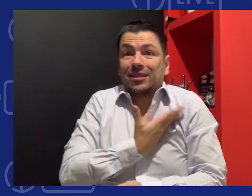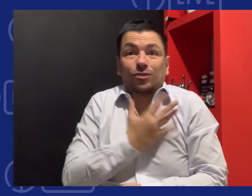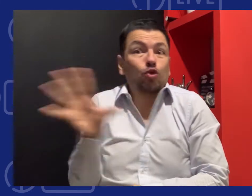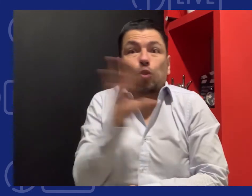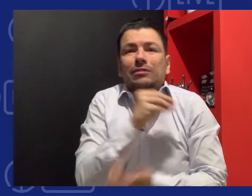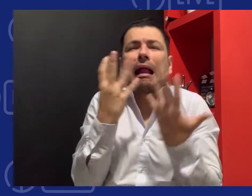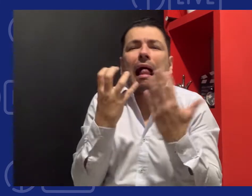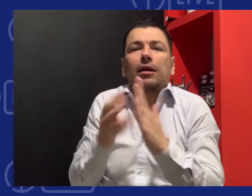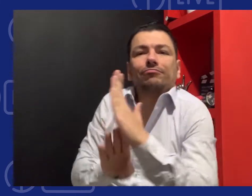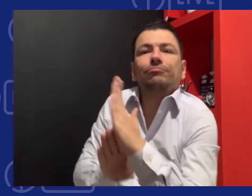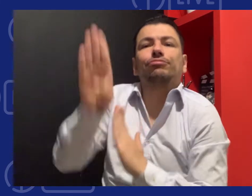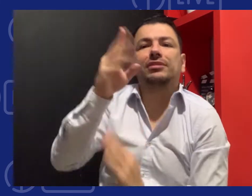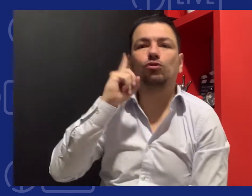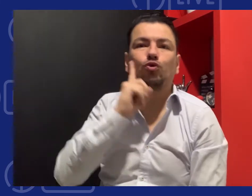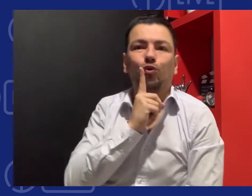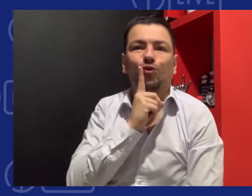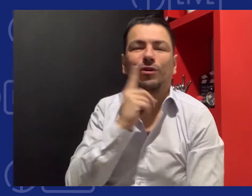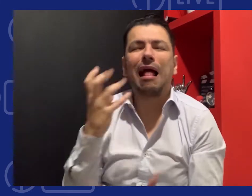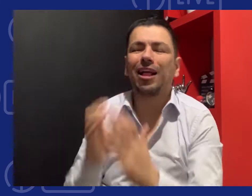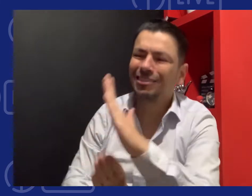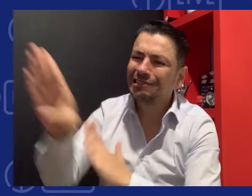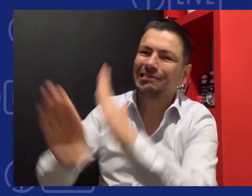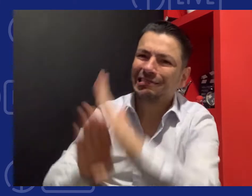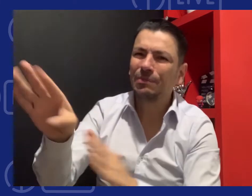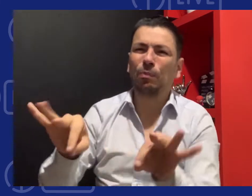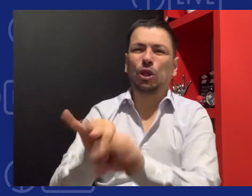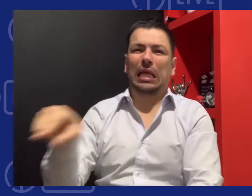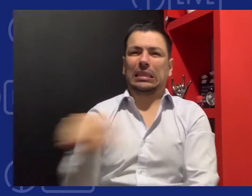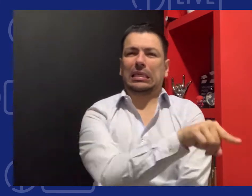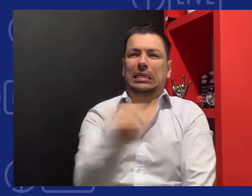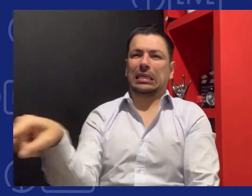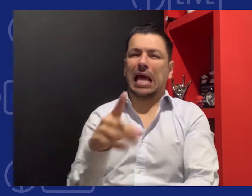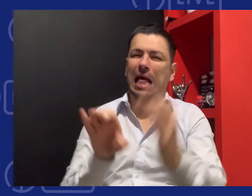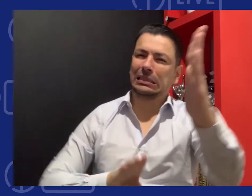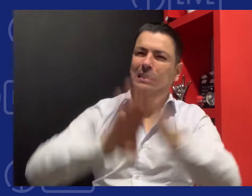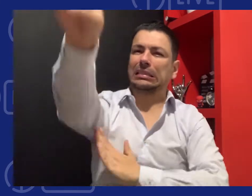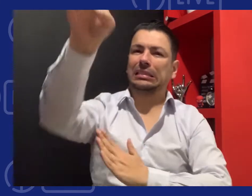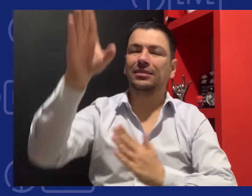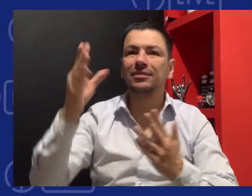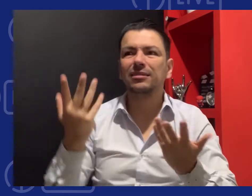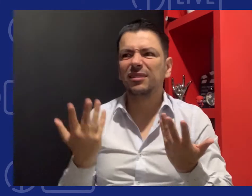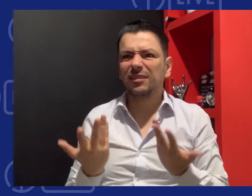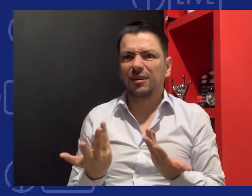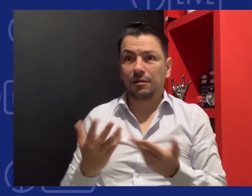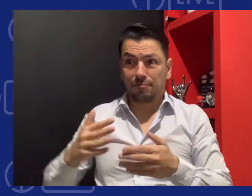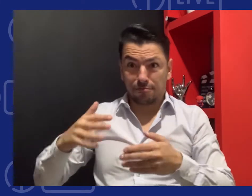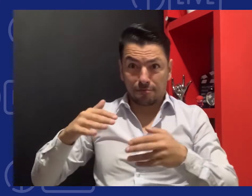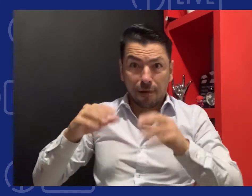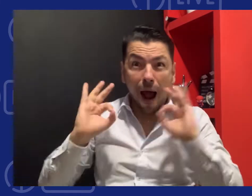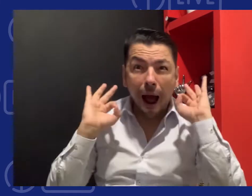Vemos que los padres de hijos sordos quieren que sus hijos se desarrollen y tengan un desarrollo íntegro.